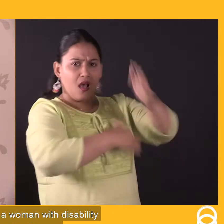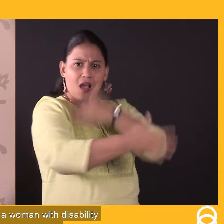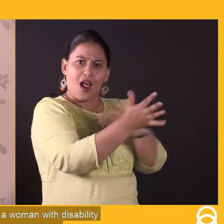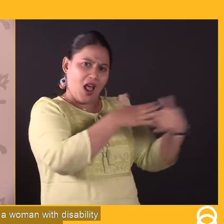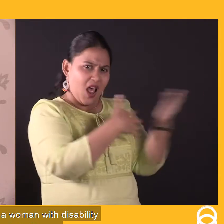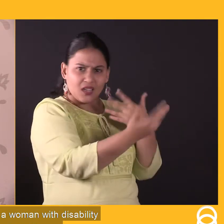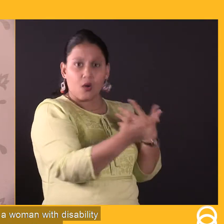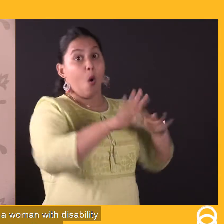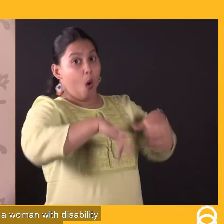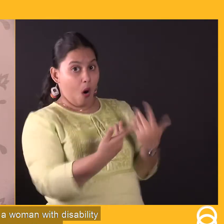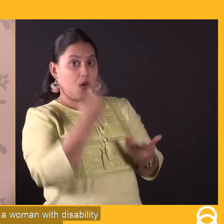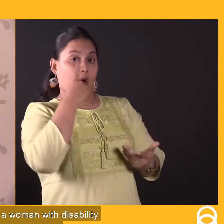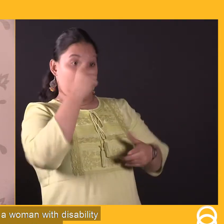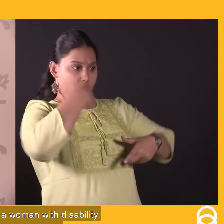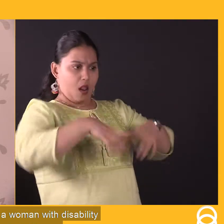विकलांग व्यक्ति को